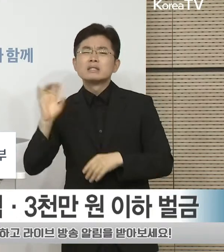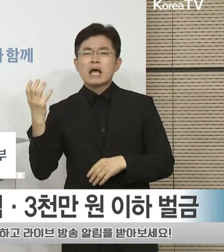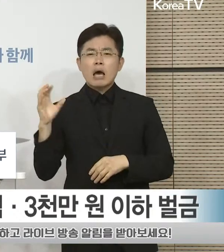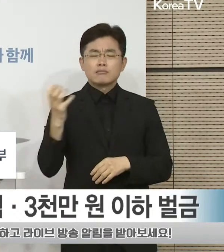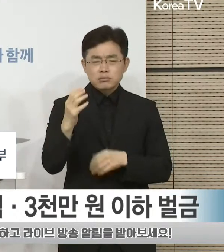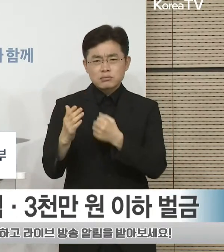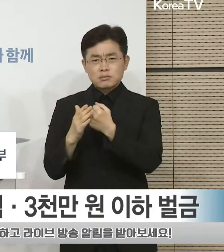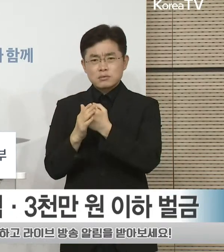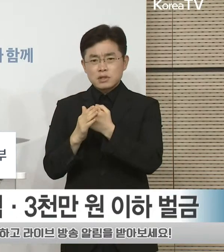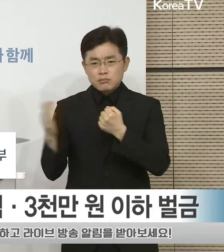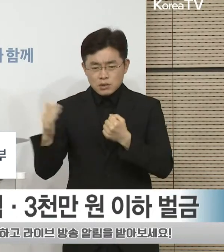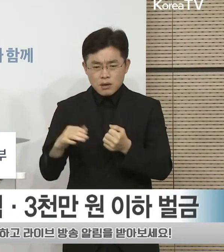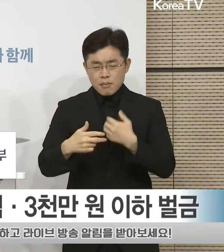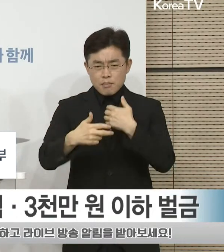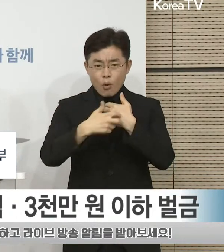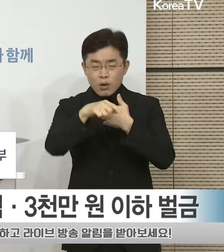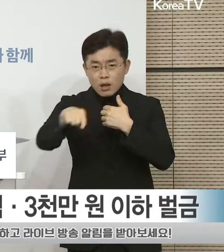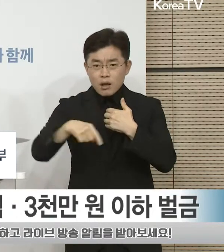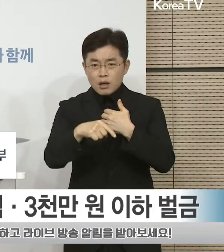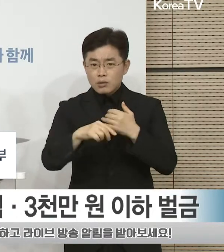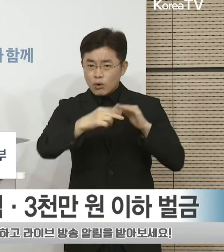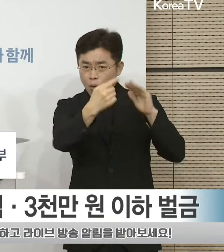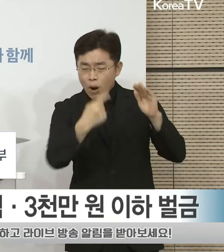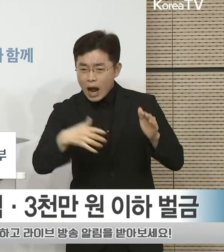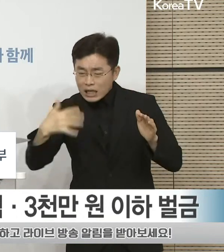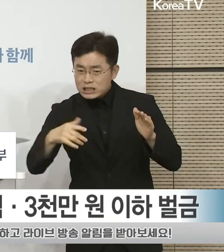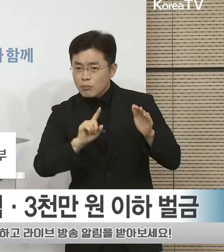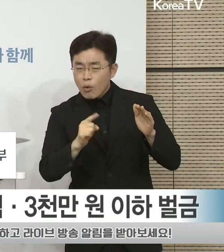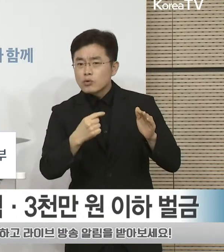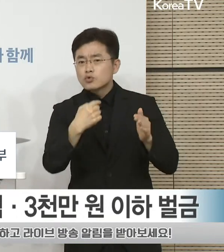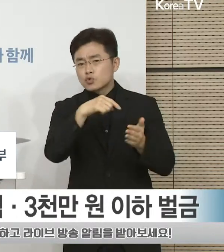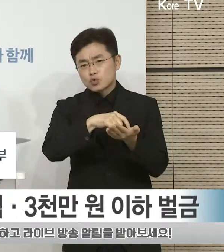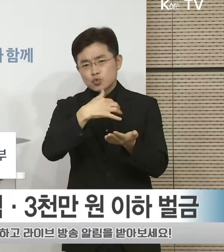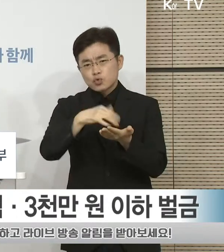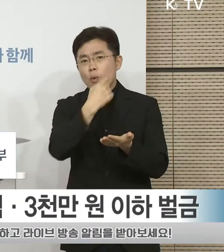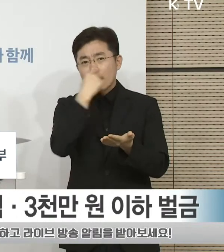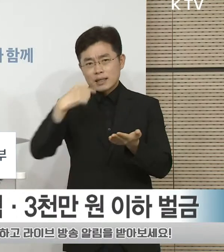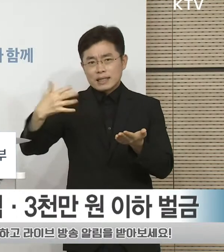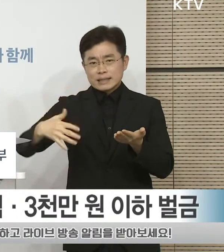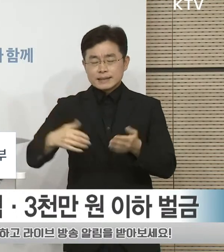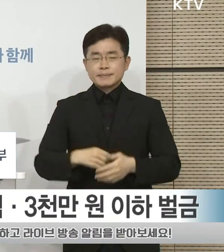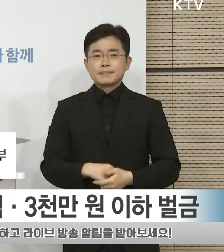이유로 정확한 집계가 어려운 부분이 있어 좀 더 지켜볼 필요가 있습니다.